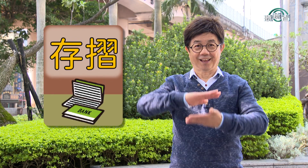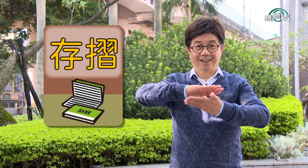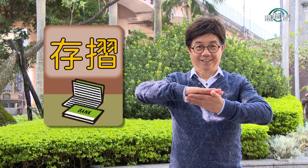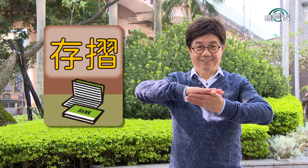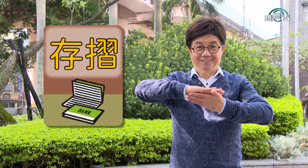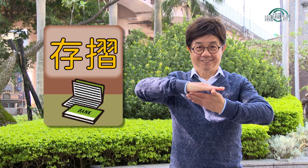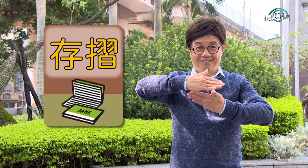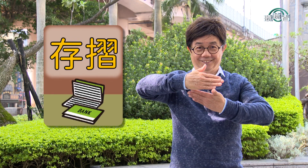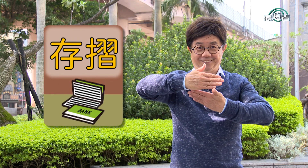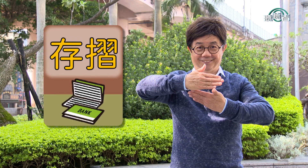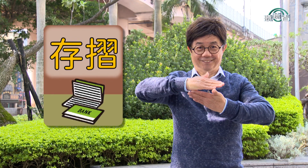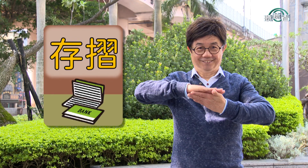存折